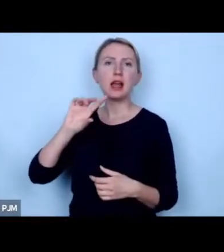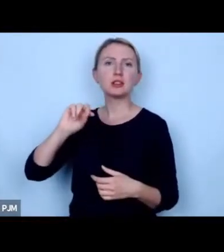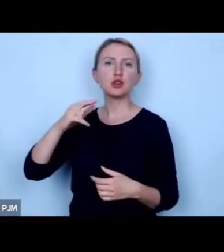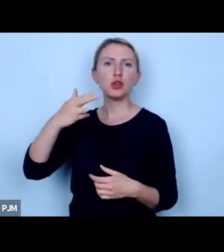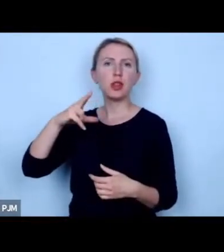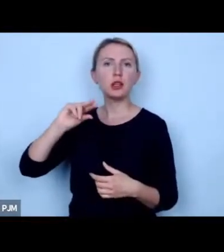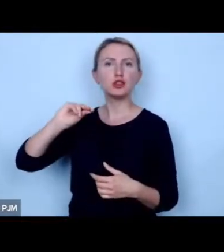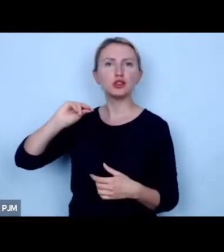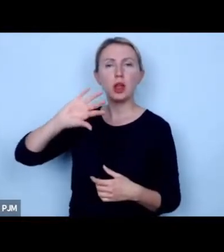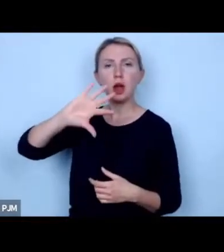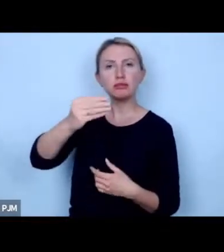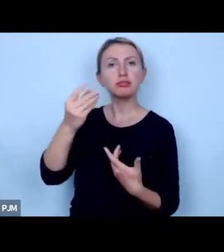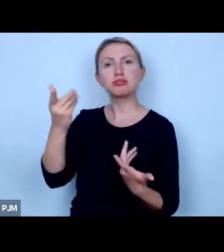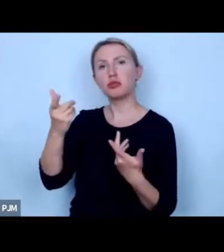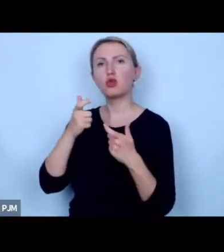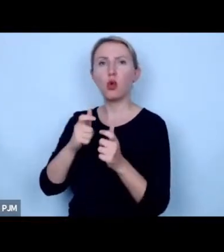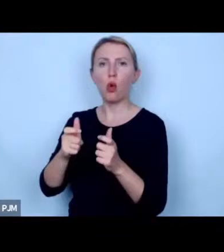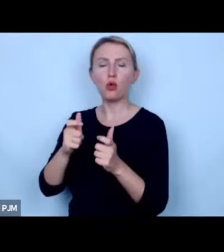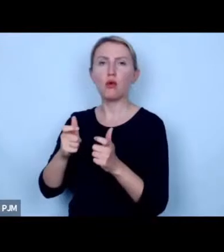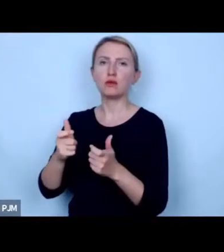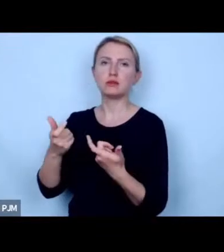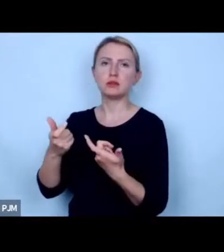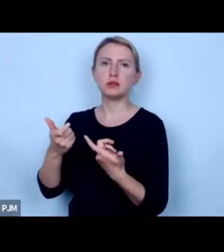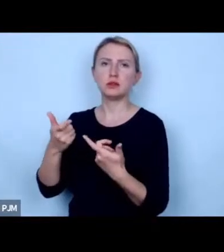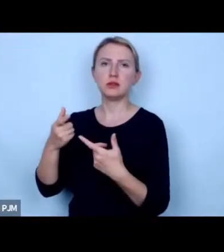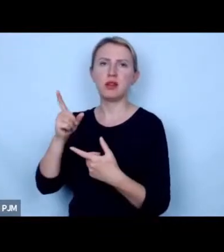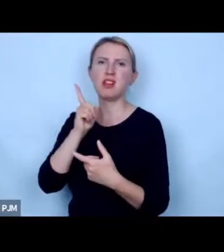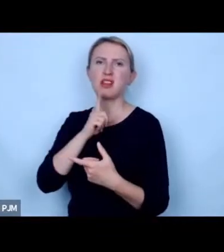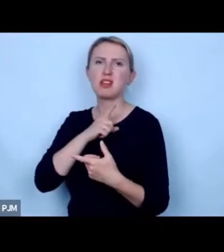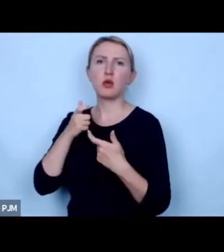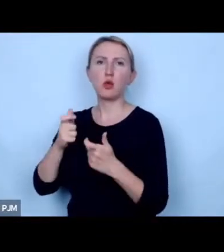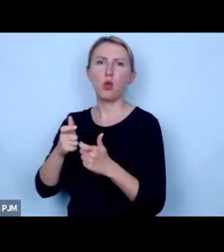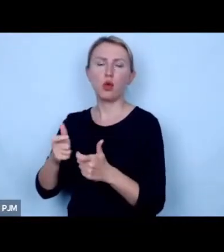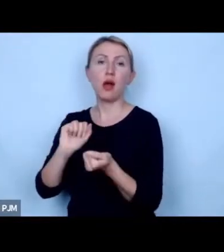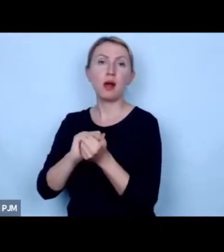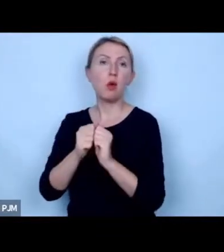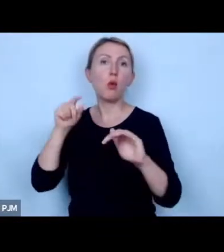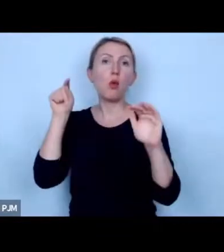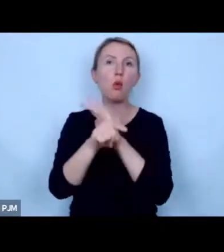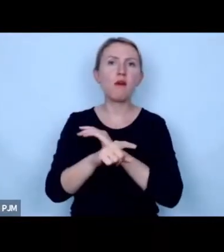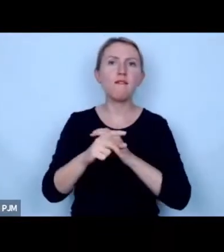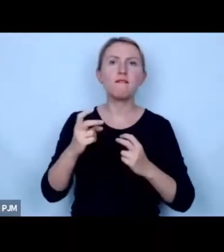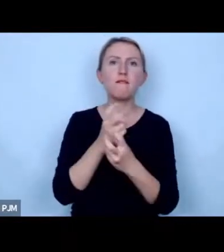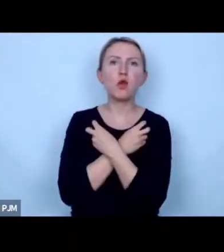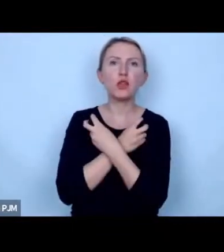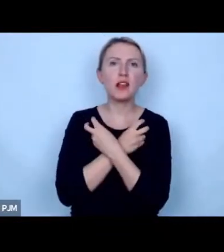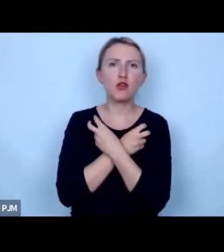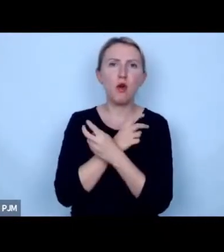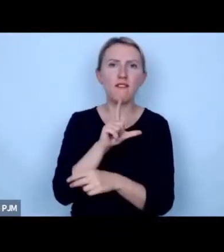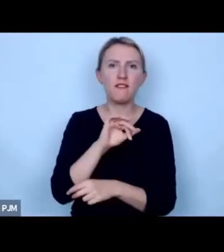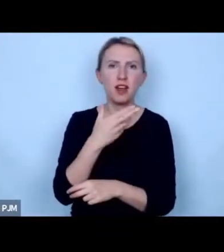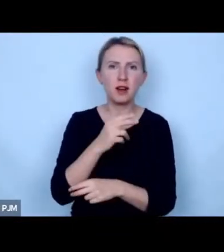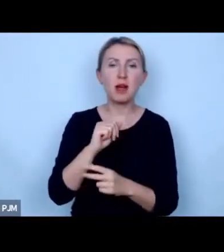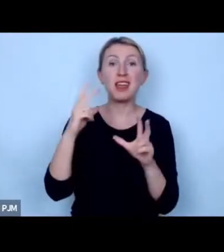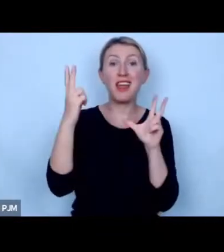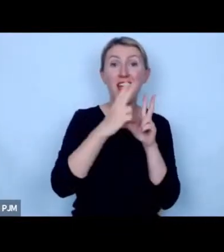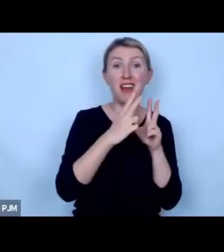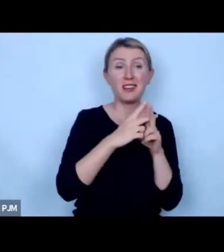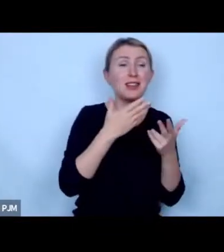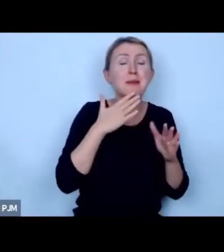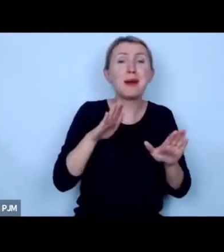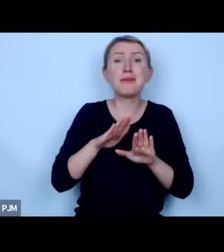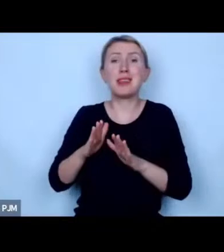od hodowców z pseudo hodowli czy uciekinierów z fern futerkowych i zwierzęta inwazyjne brakuje